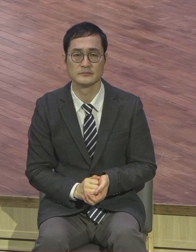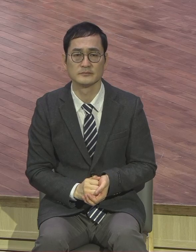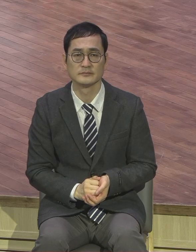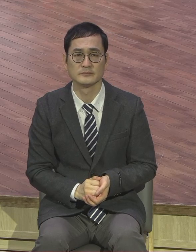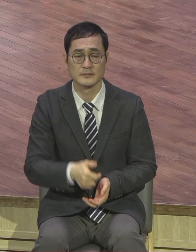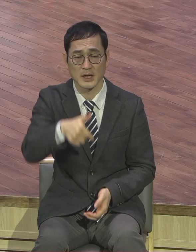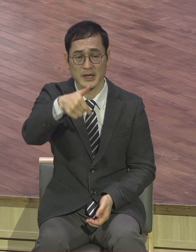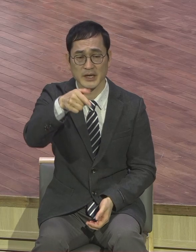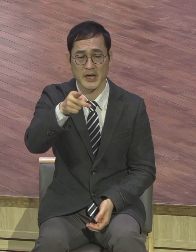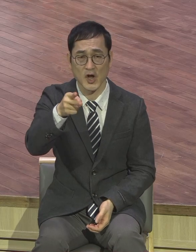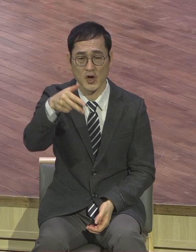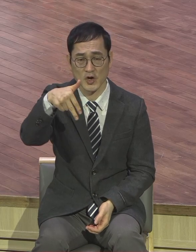게다시가 얼마나 적은 거 하니까